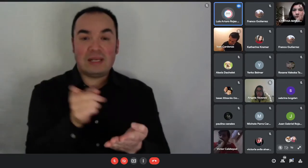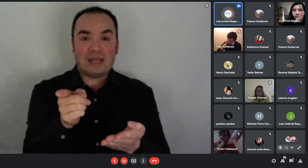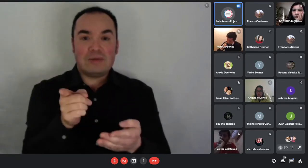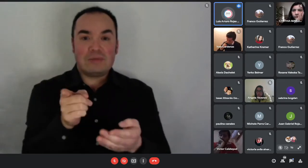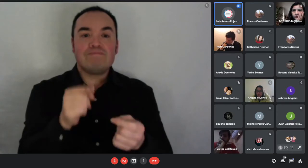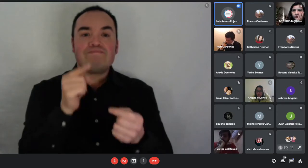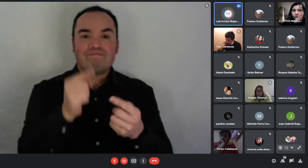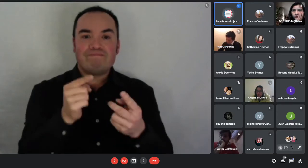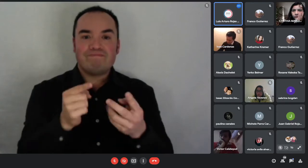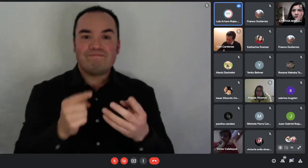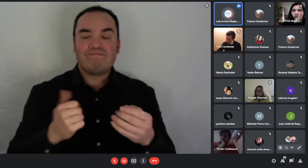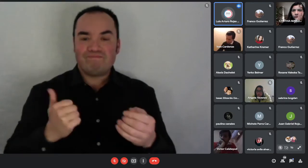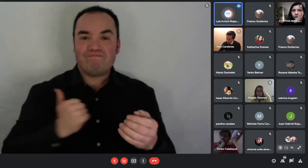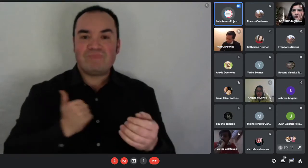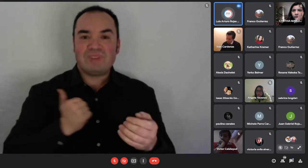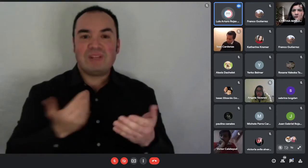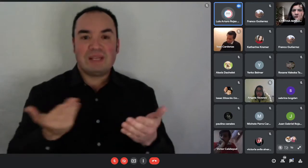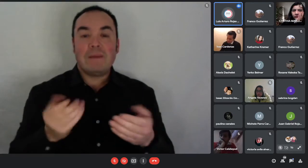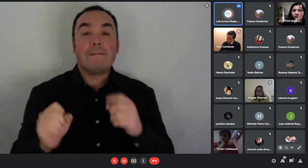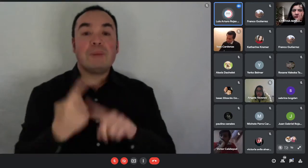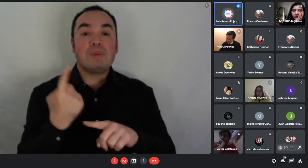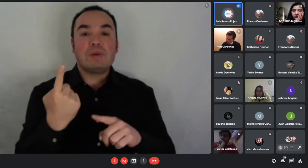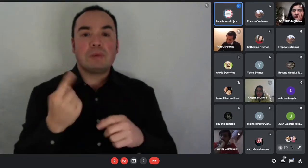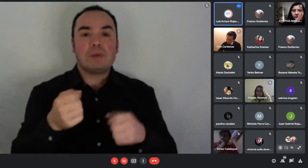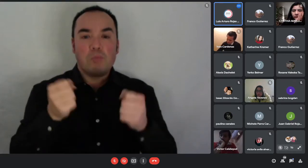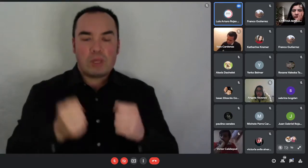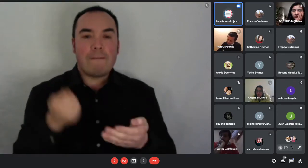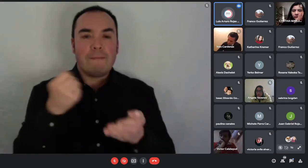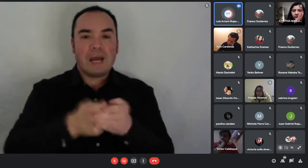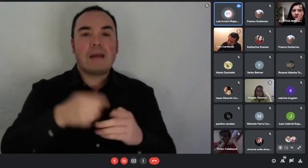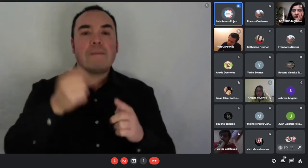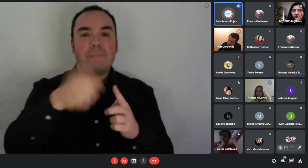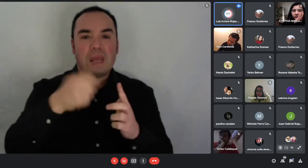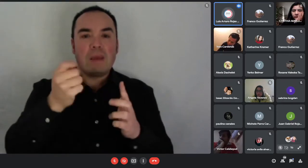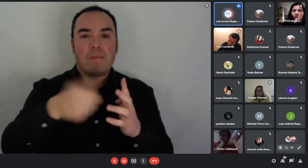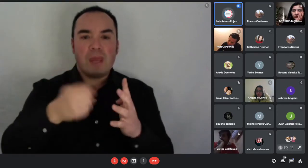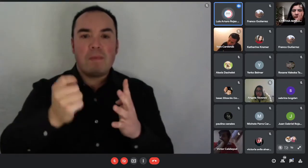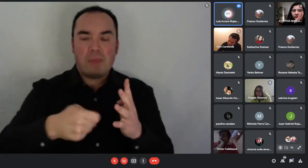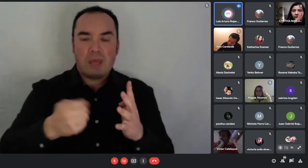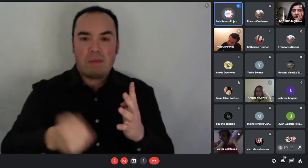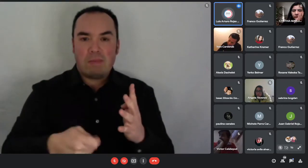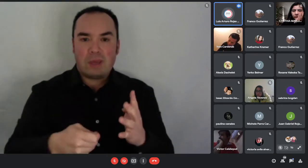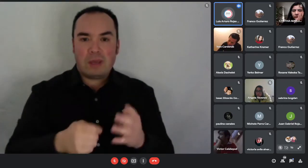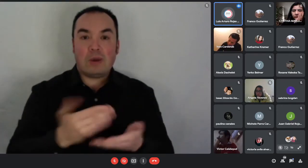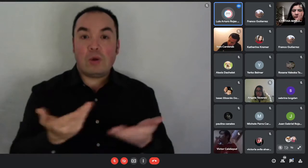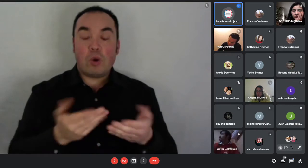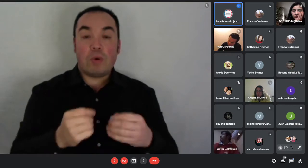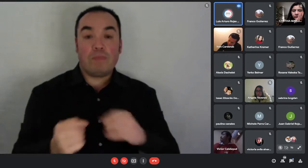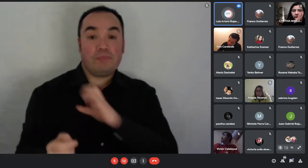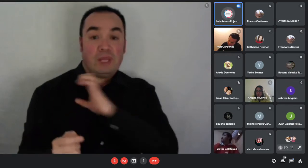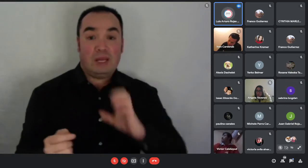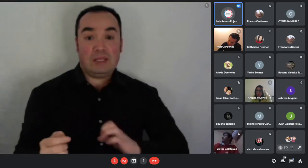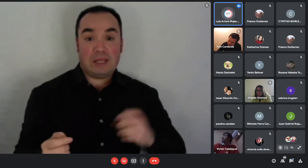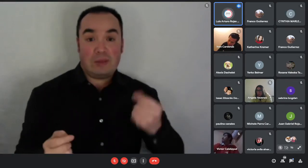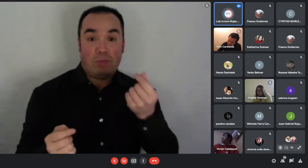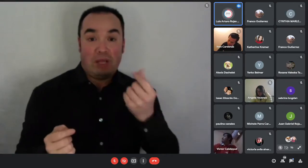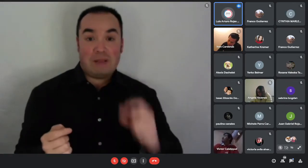mensuales. ¿Qué quiere decir eso? Que una parte la va a poner el Estado y otra parte la pone el beneficiado. Para eso, la